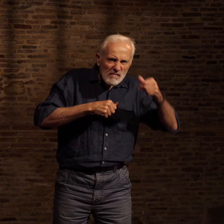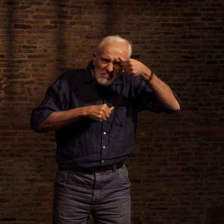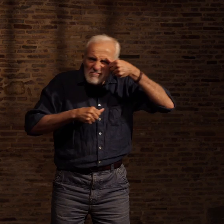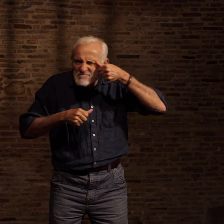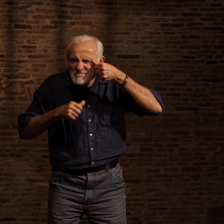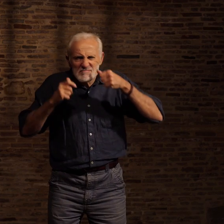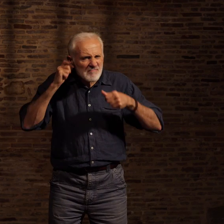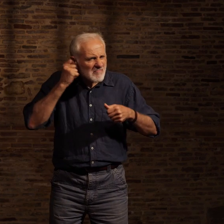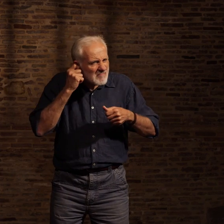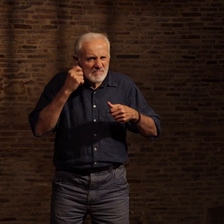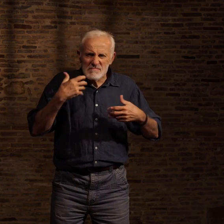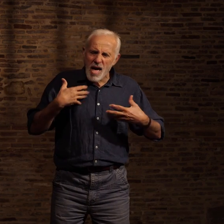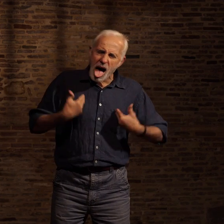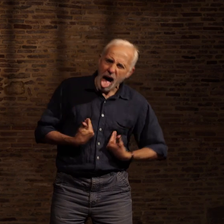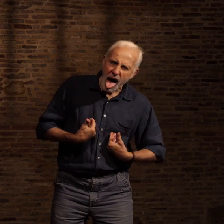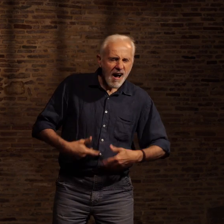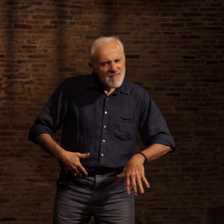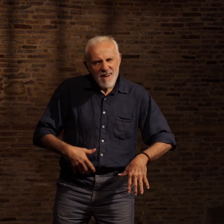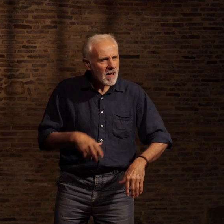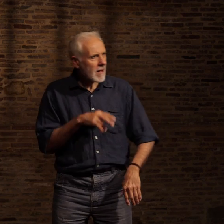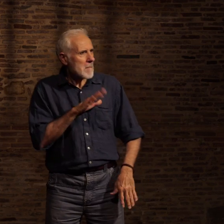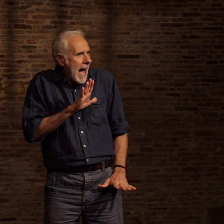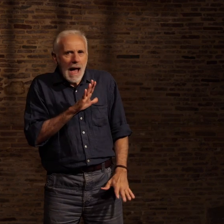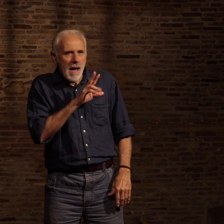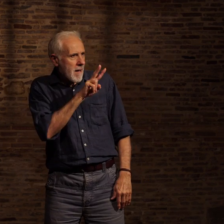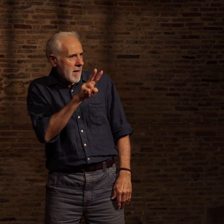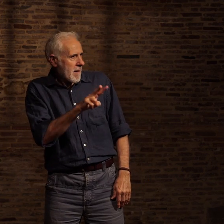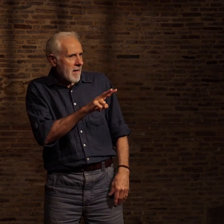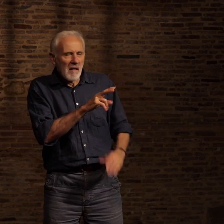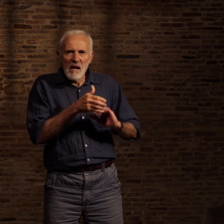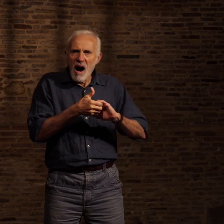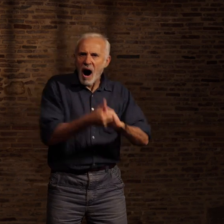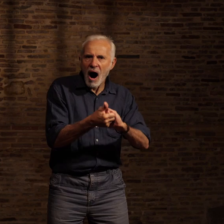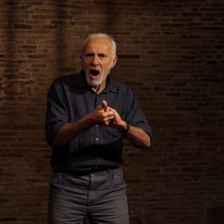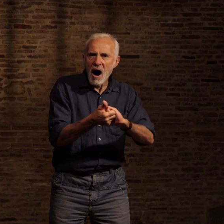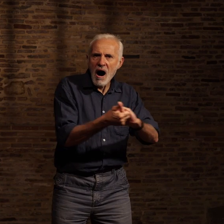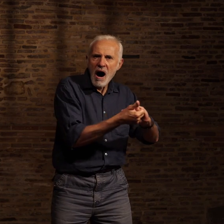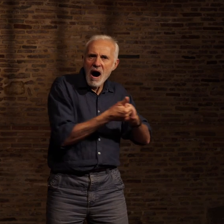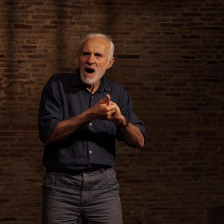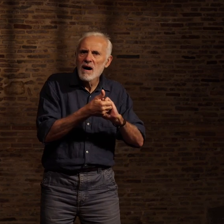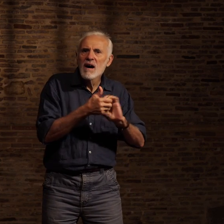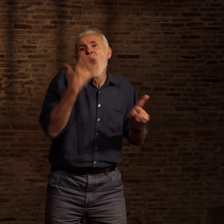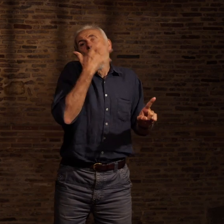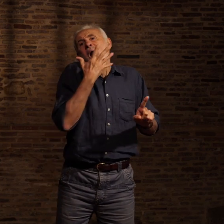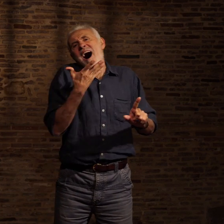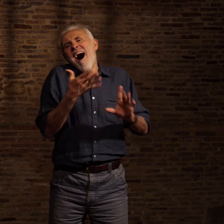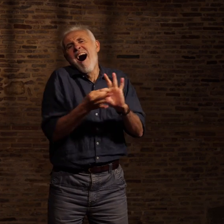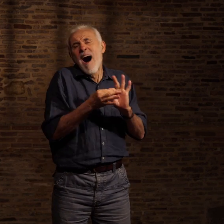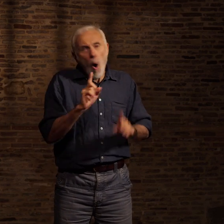défoncés. Mais la camaraderie qui les unissait allait bien au-delà de leurs couleurs. Pas important ne s'est